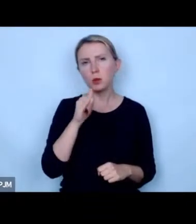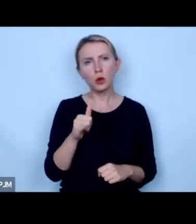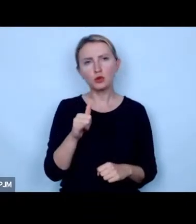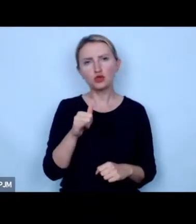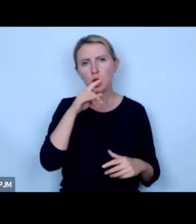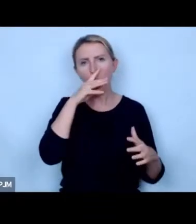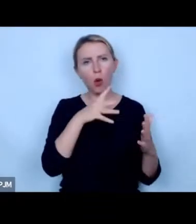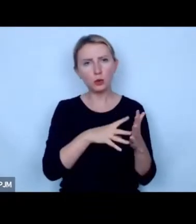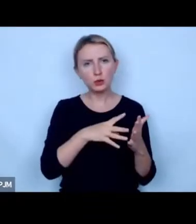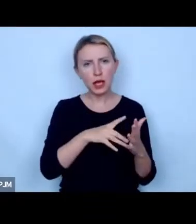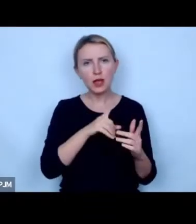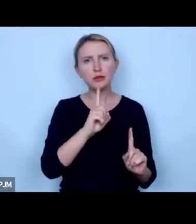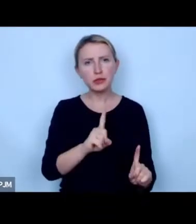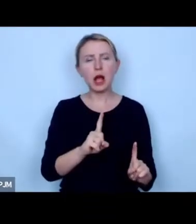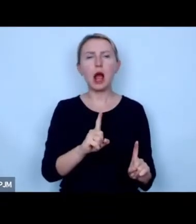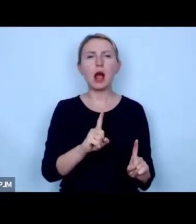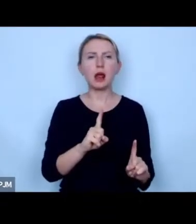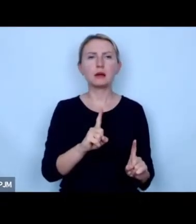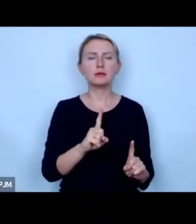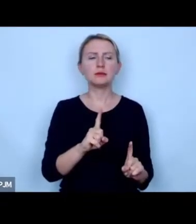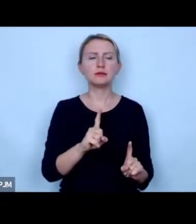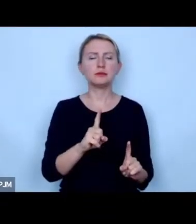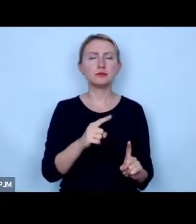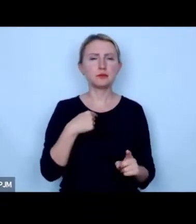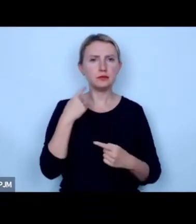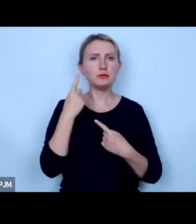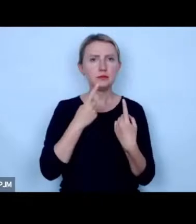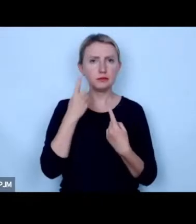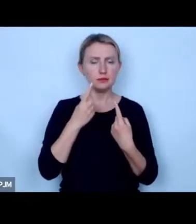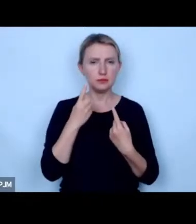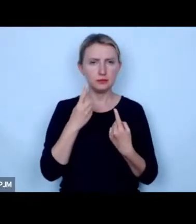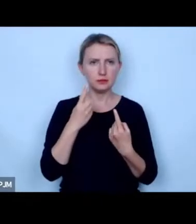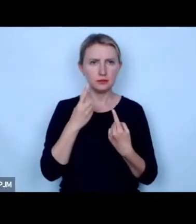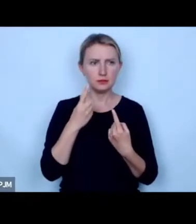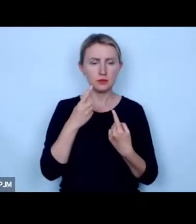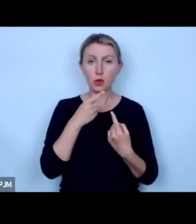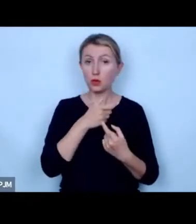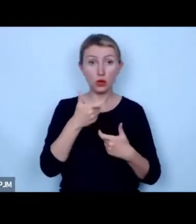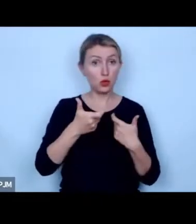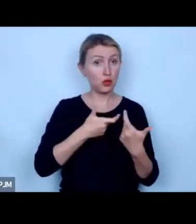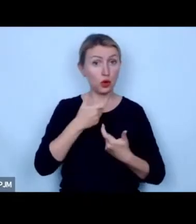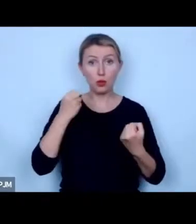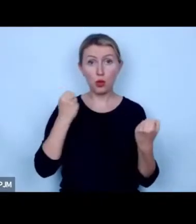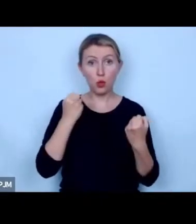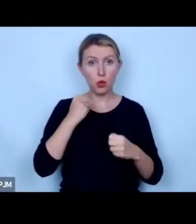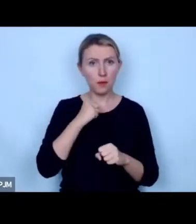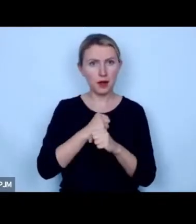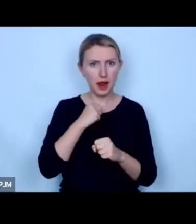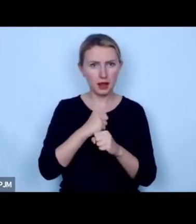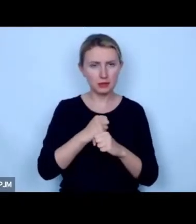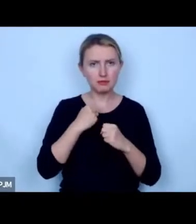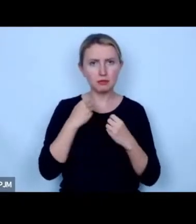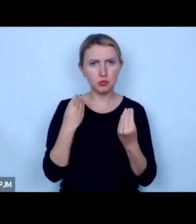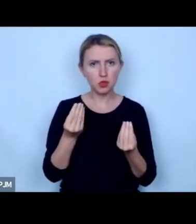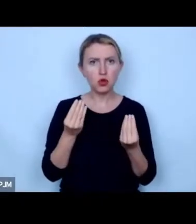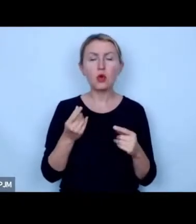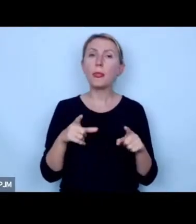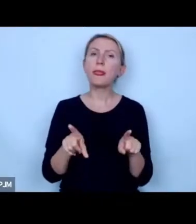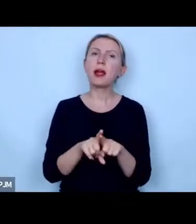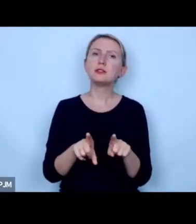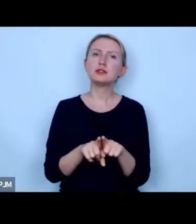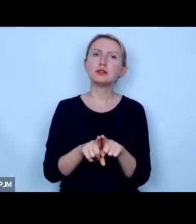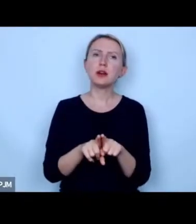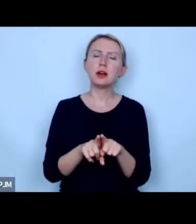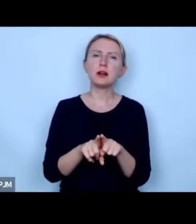ocenić ale ale uważam że że że że że że robią ogromną robotę tak samo